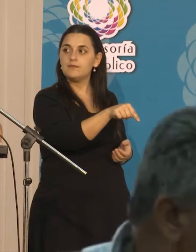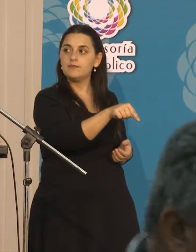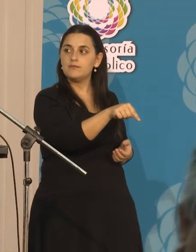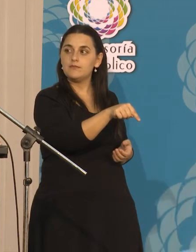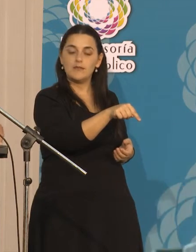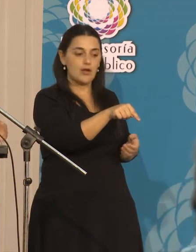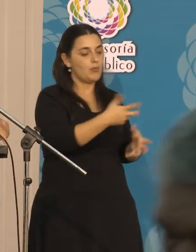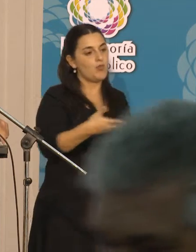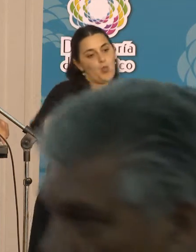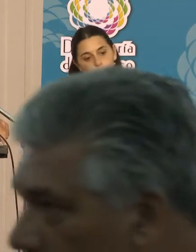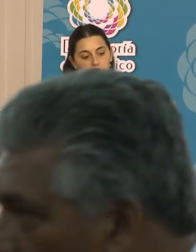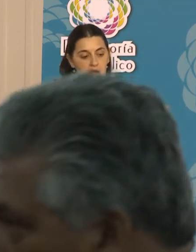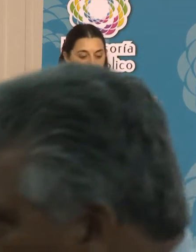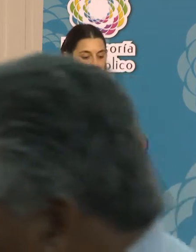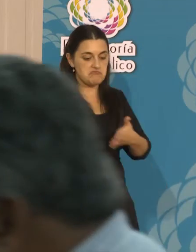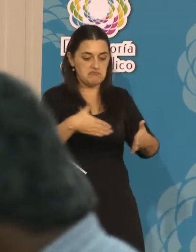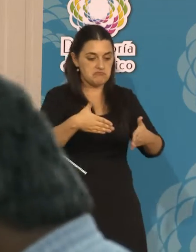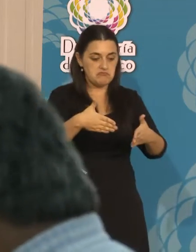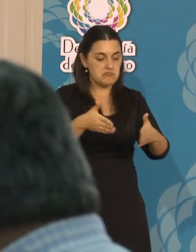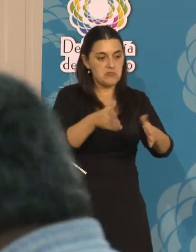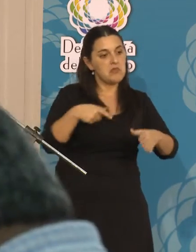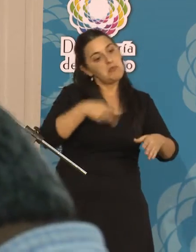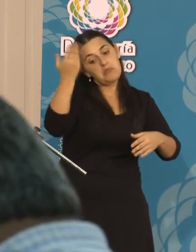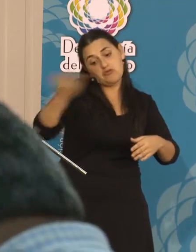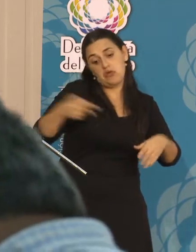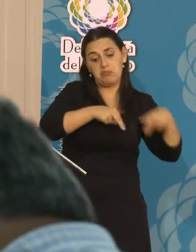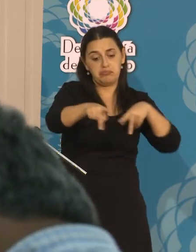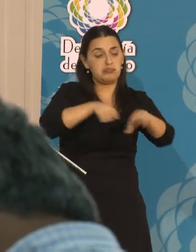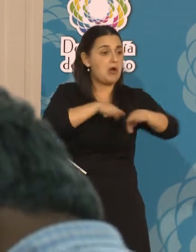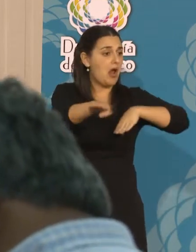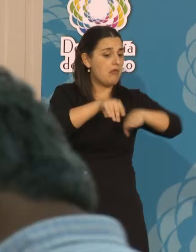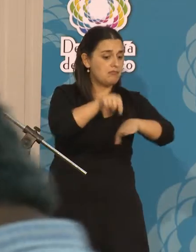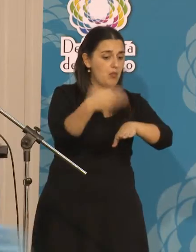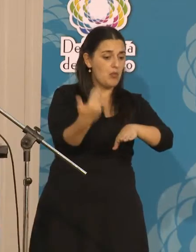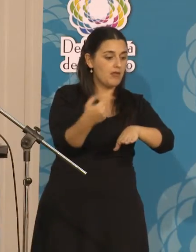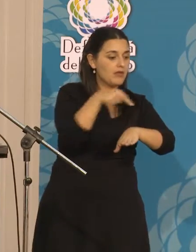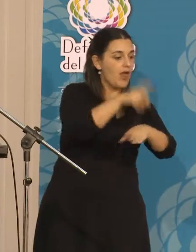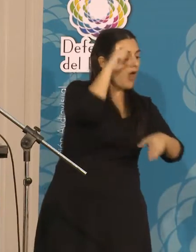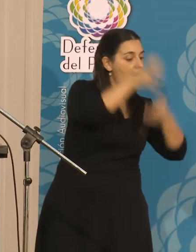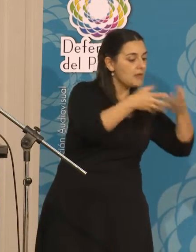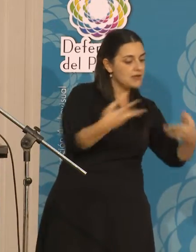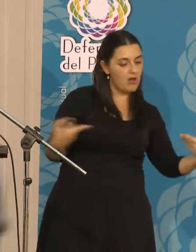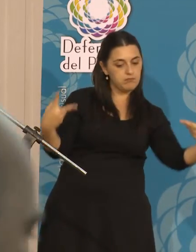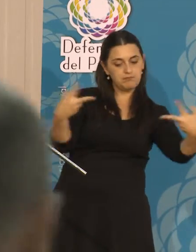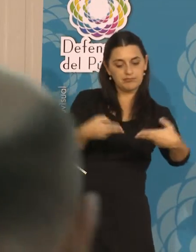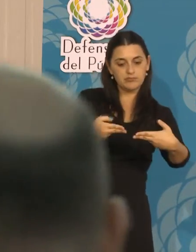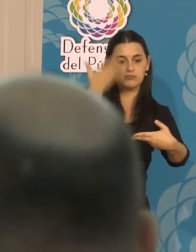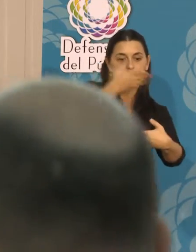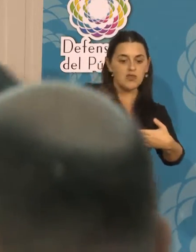vecinal cierra el acceso a muchos vecinos.